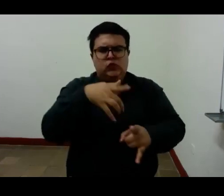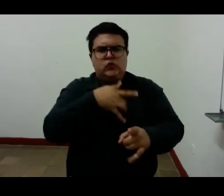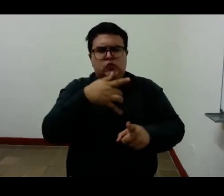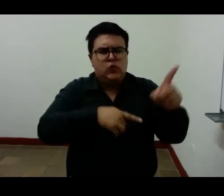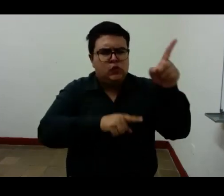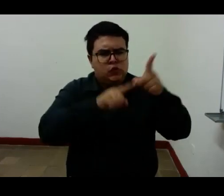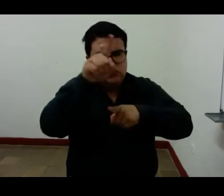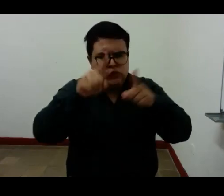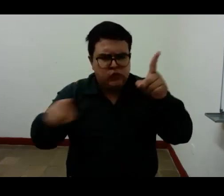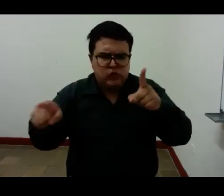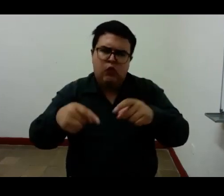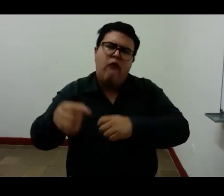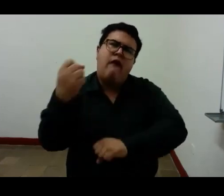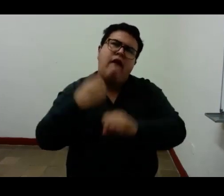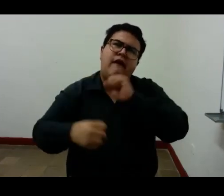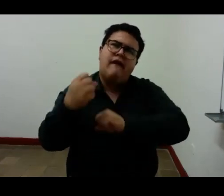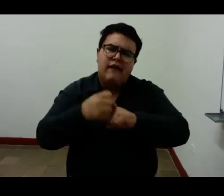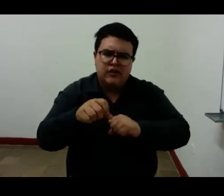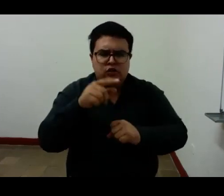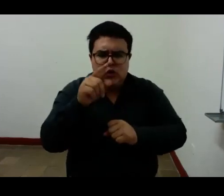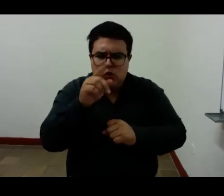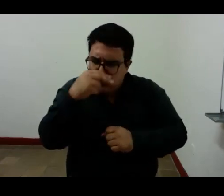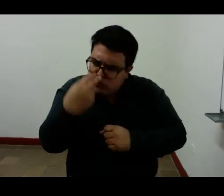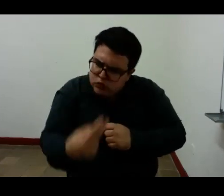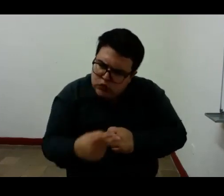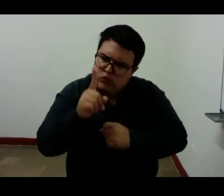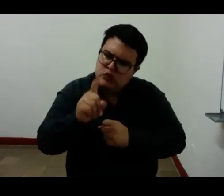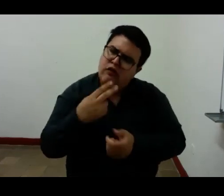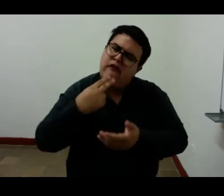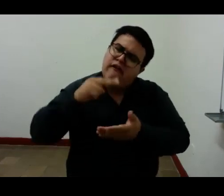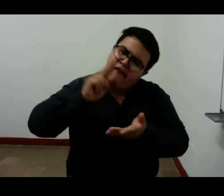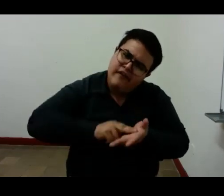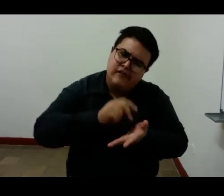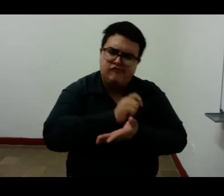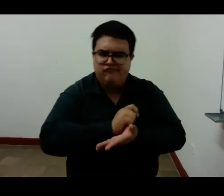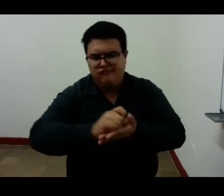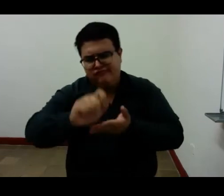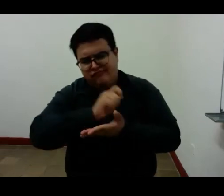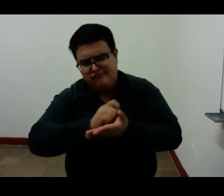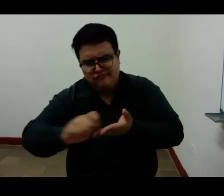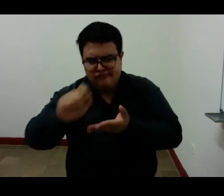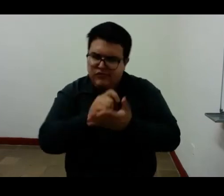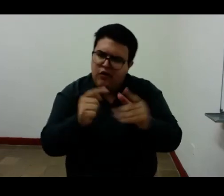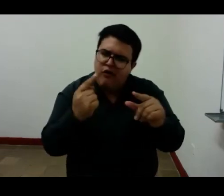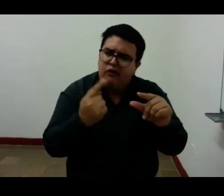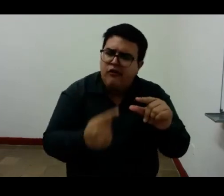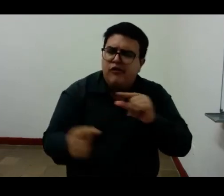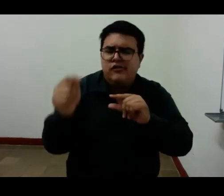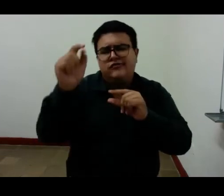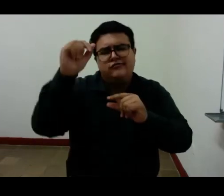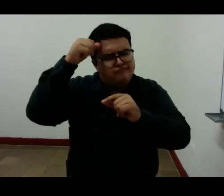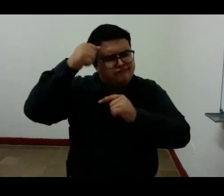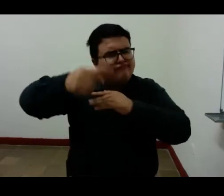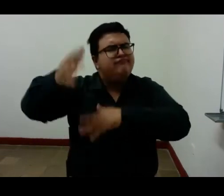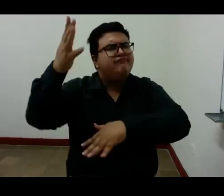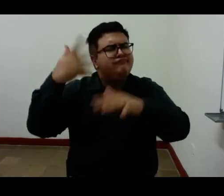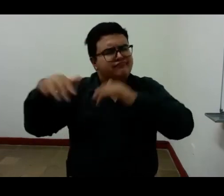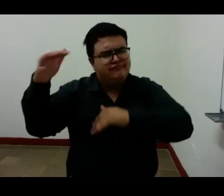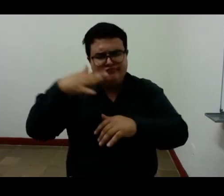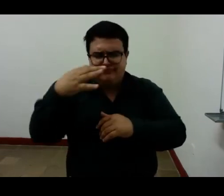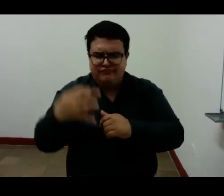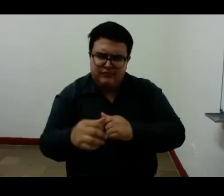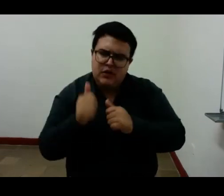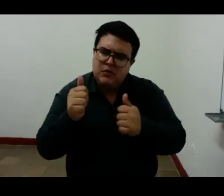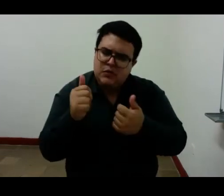mis seis años a quien escribía cartas de él a mí mismo recuerdo con menos nitidez otra